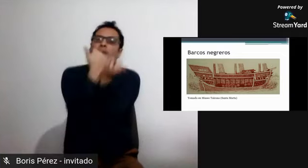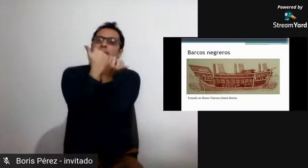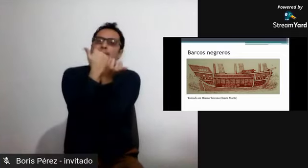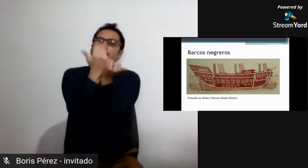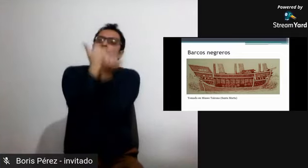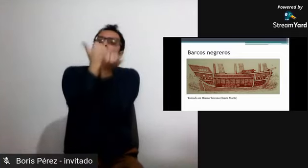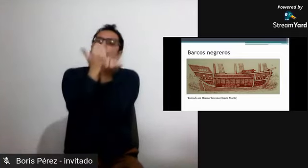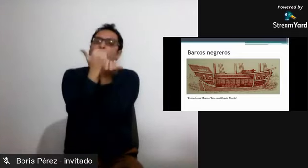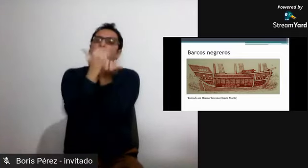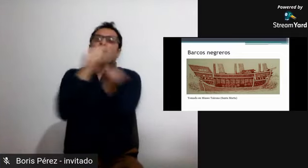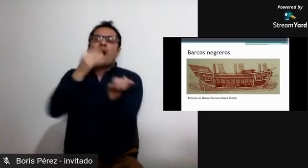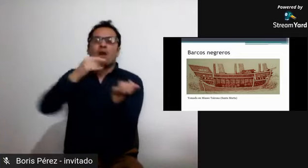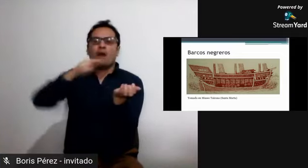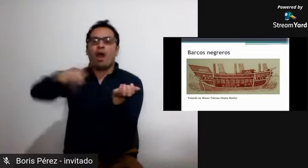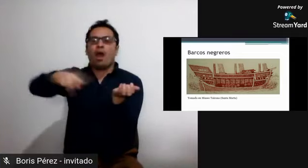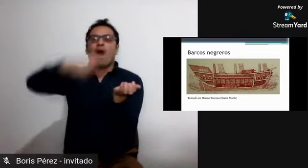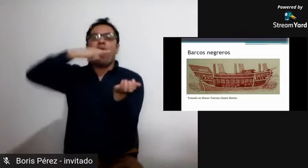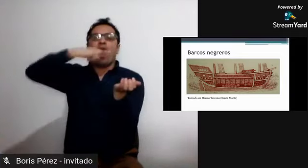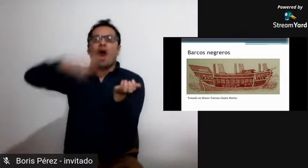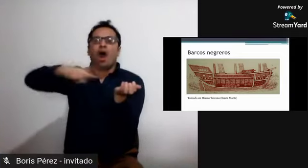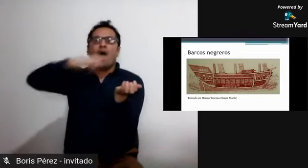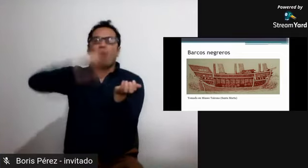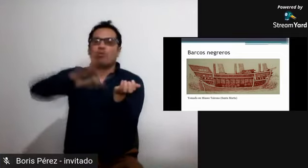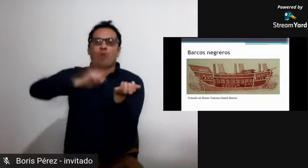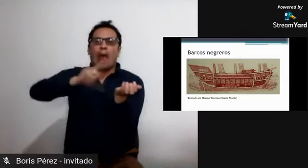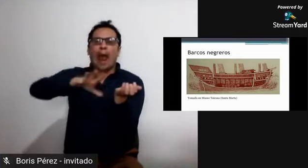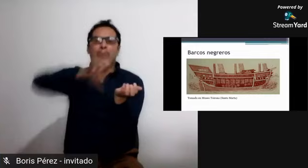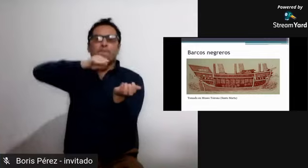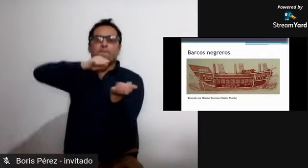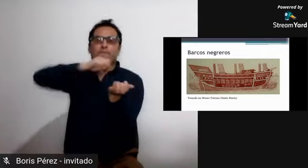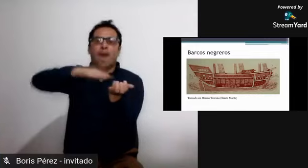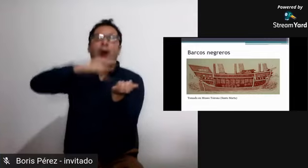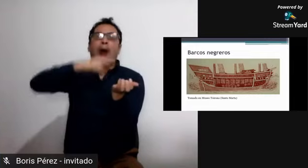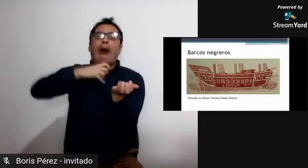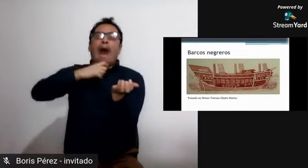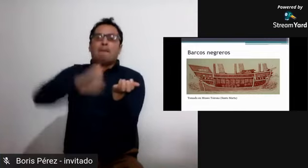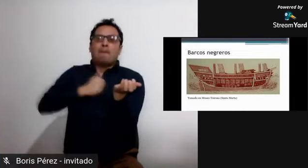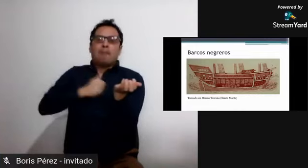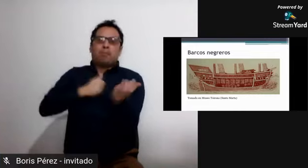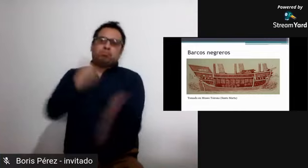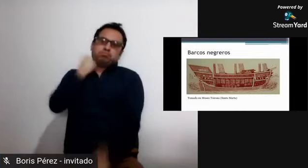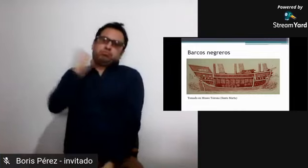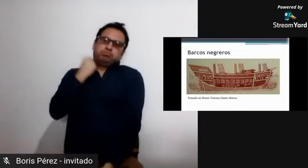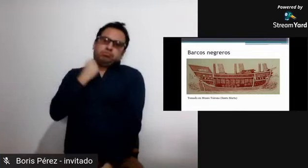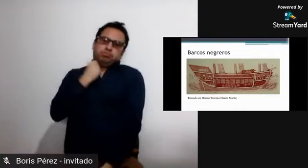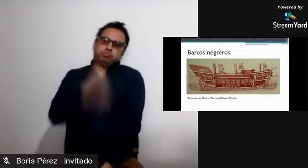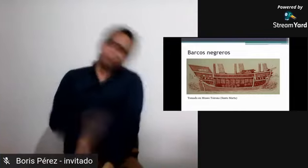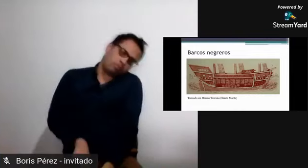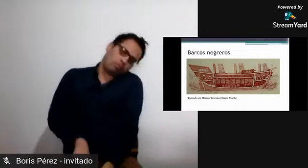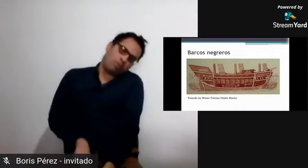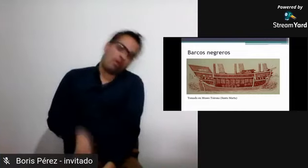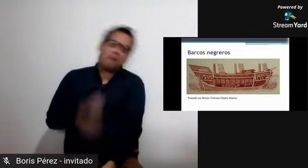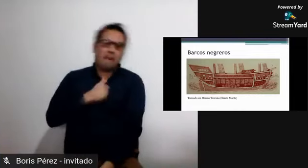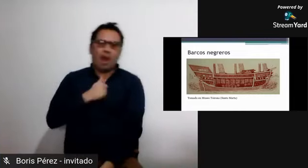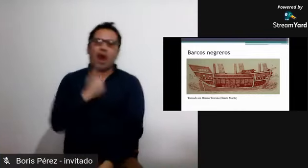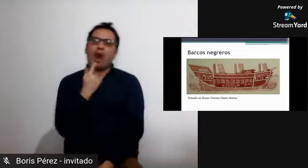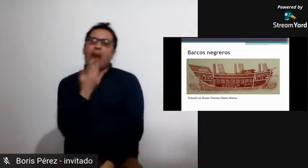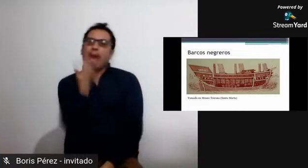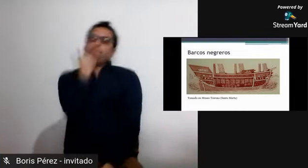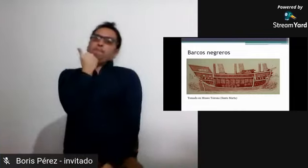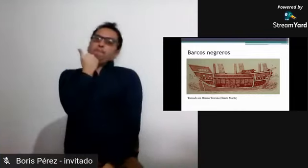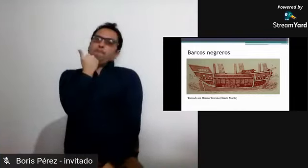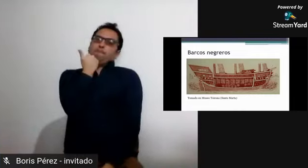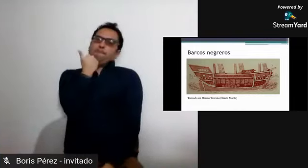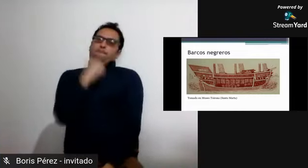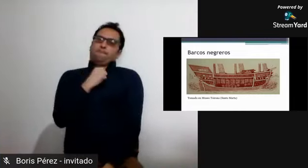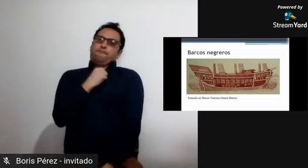ellos mismos hacía que tomaran decisiones y que ellos mismos decidieran tragarse la lengua entonces ellos mismos